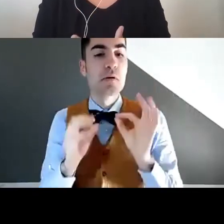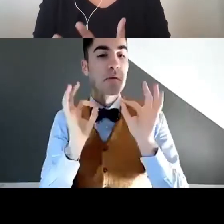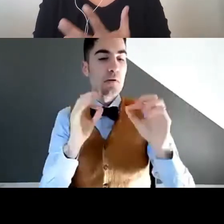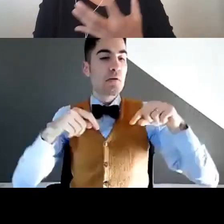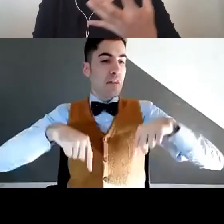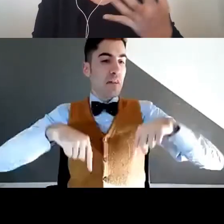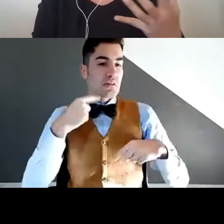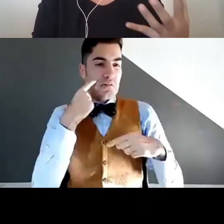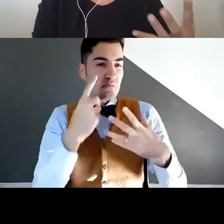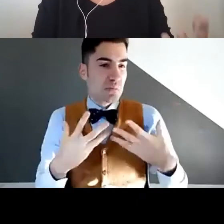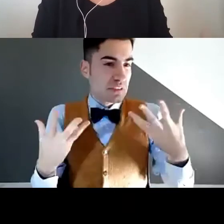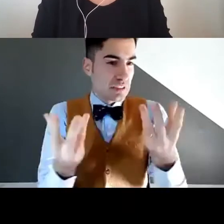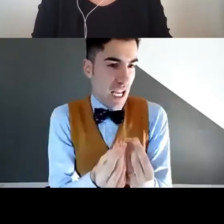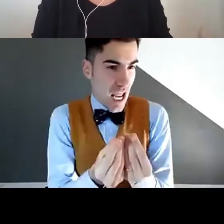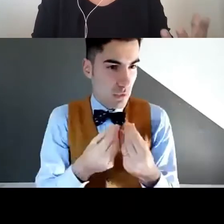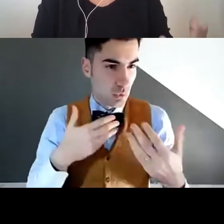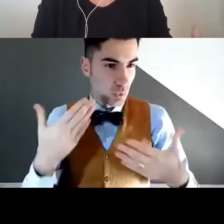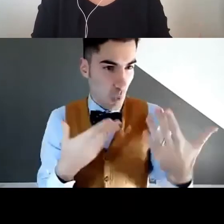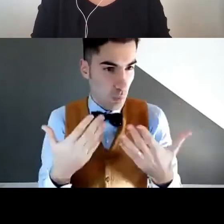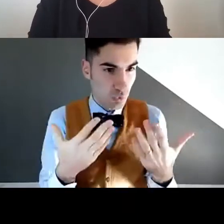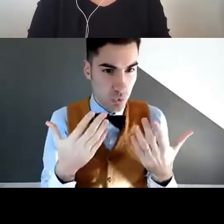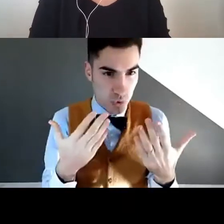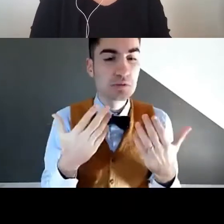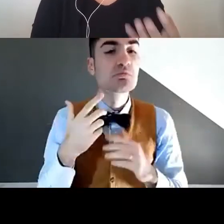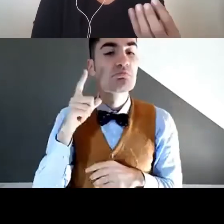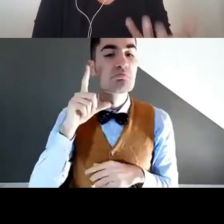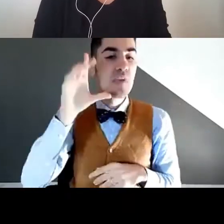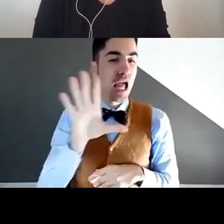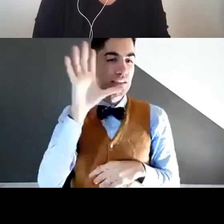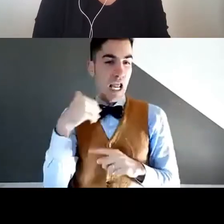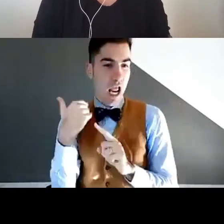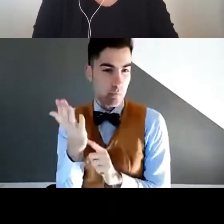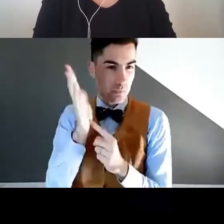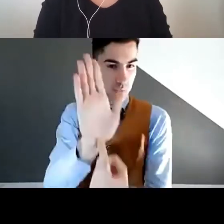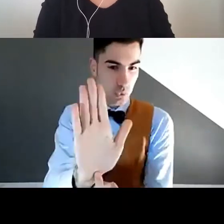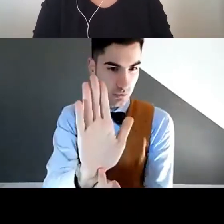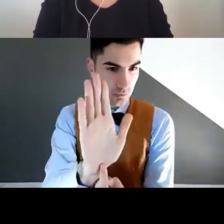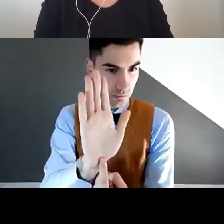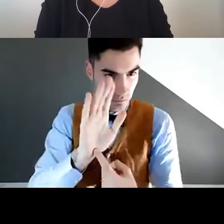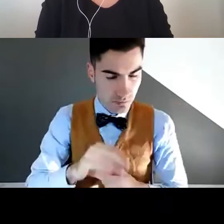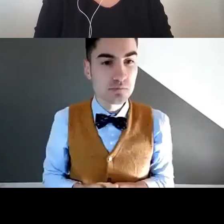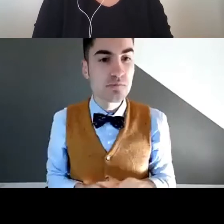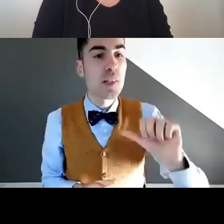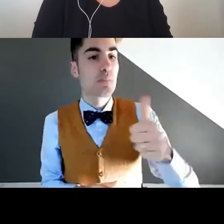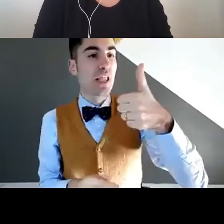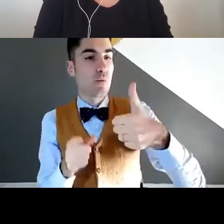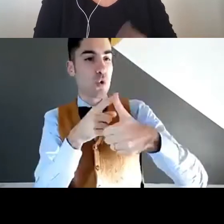quello che vede lo trasforma nelle mani nello stesso concetto, ma senza usare segno e parole.